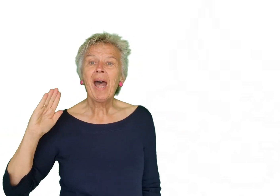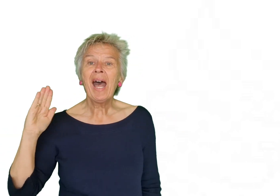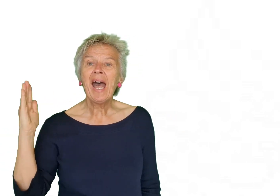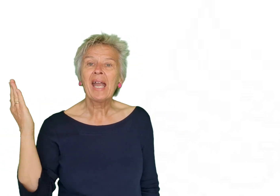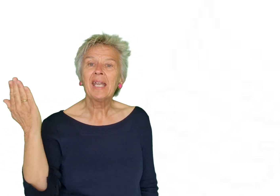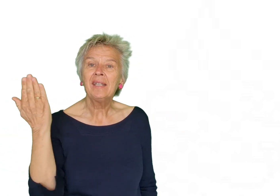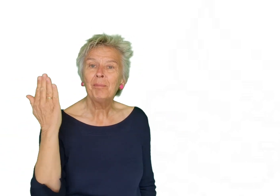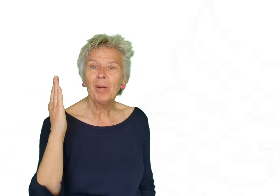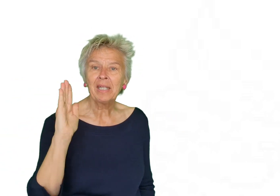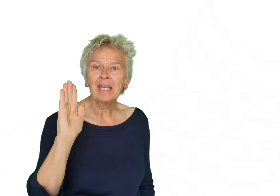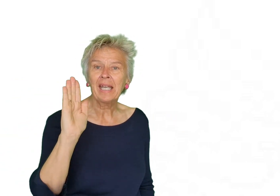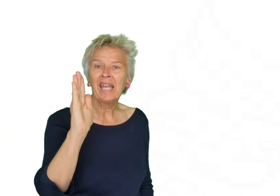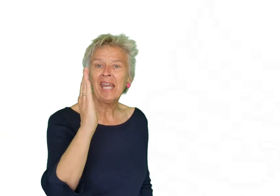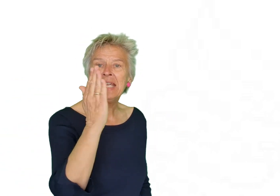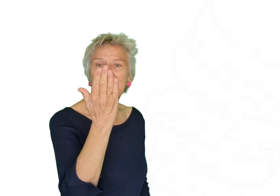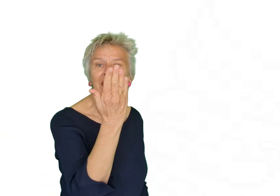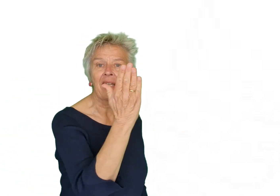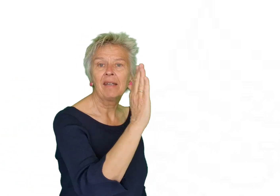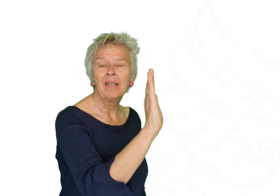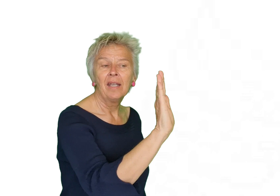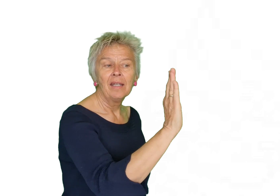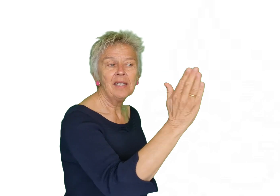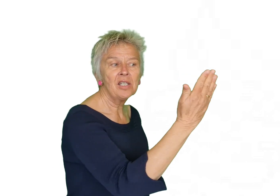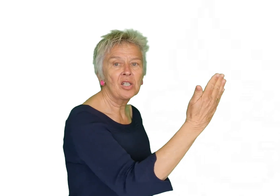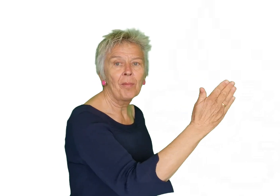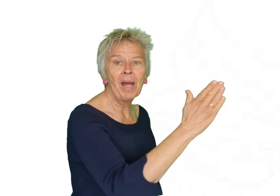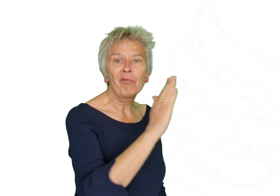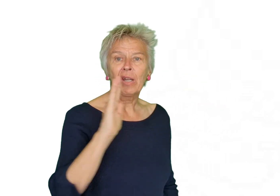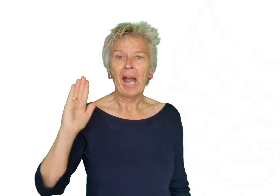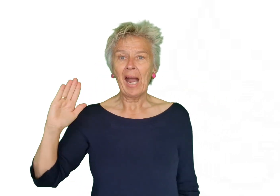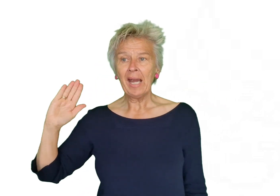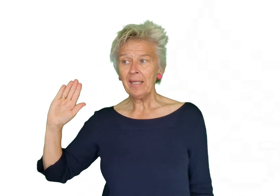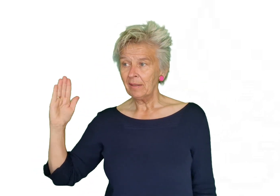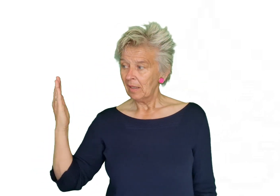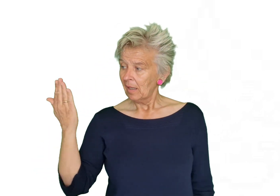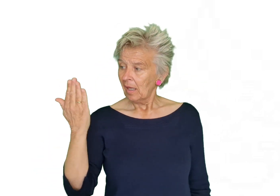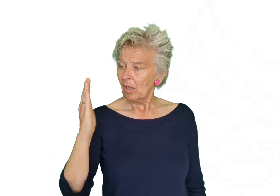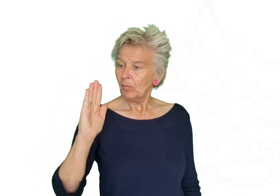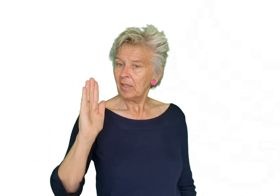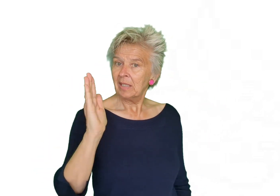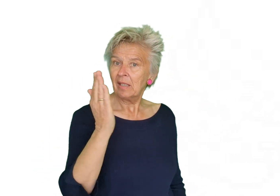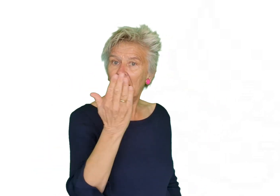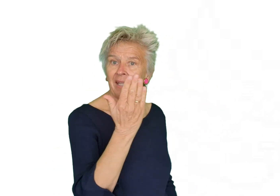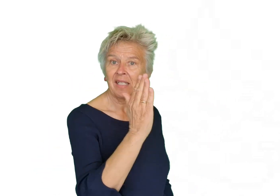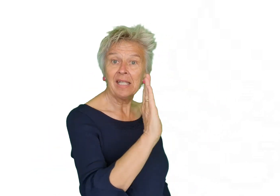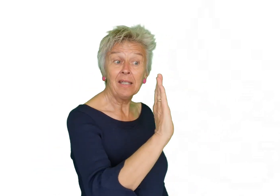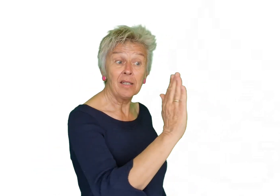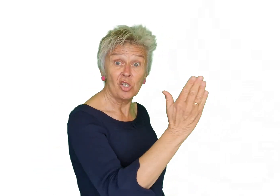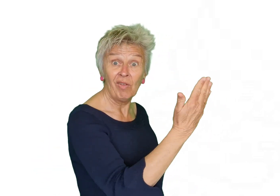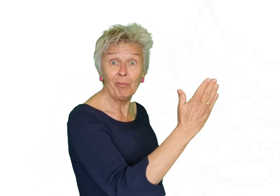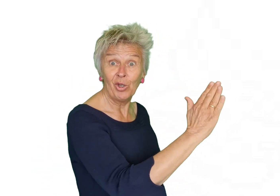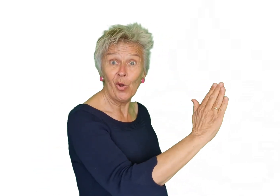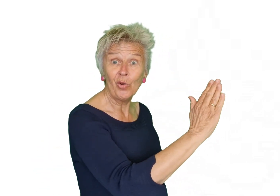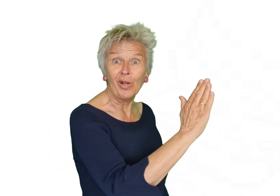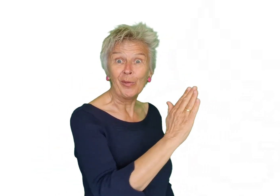haaien en die pak je naar een keer dit is het gebaar van haai en omdat je dit al laat zien zwemt hij ook al